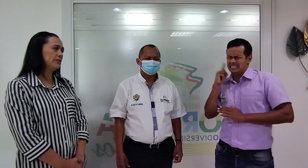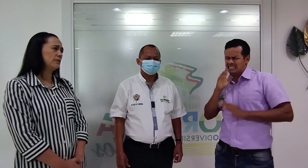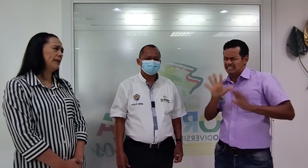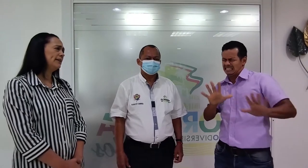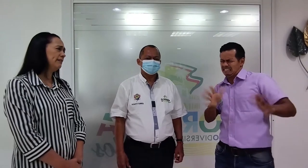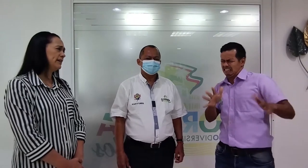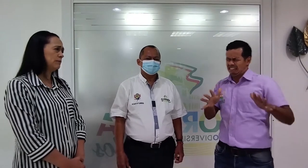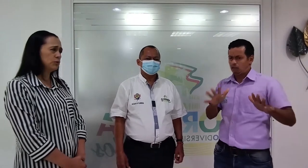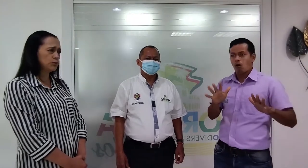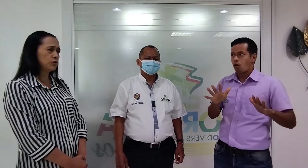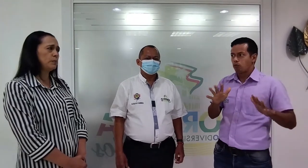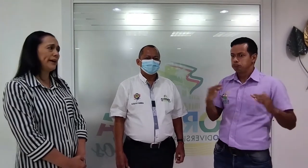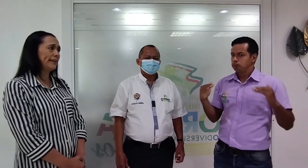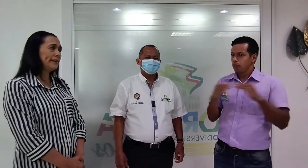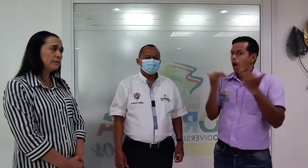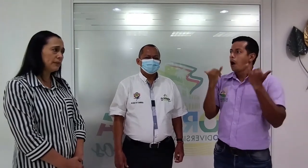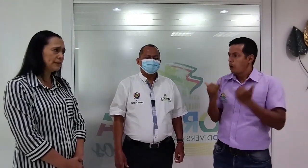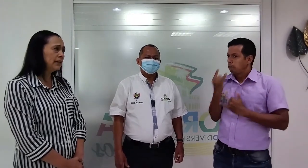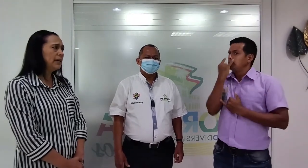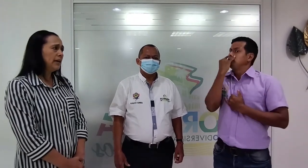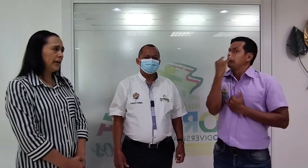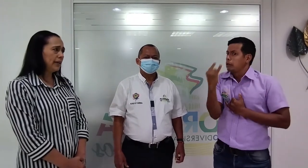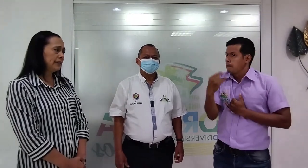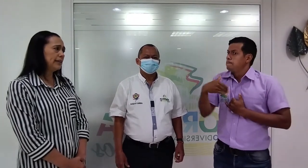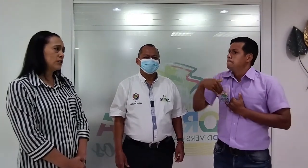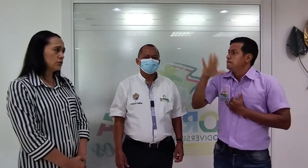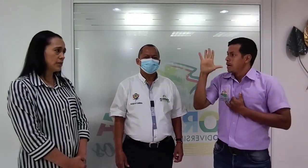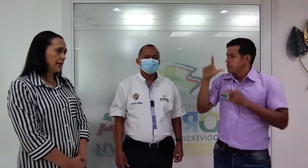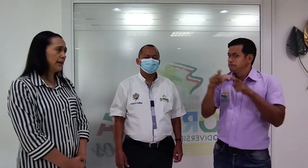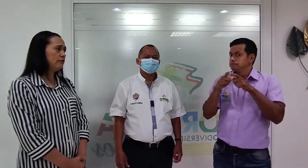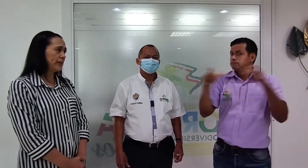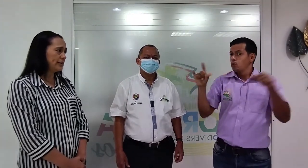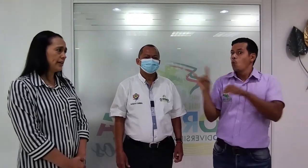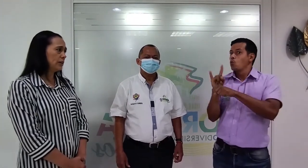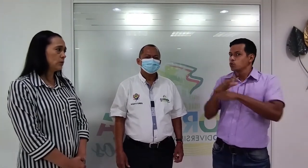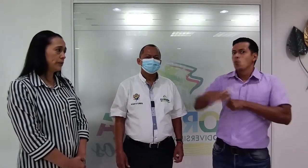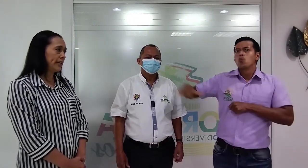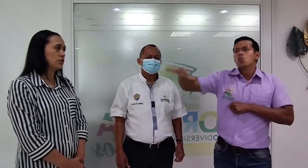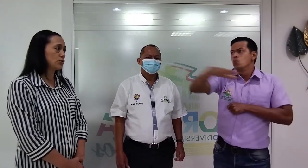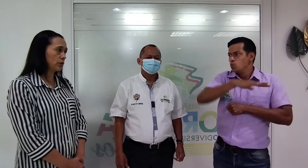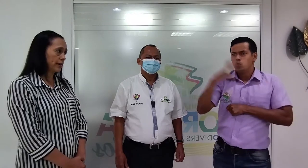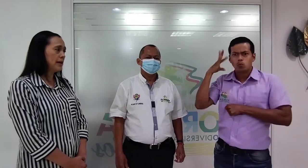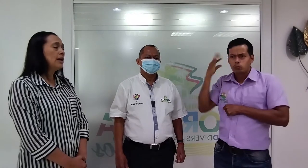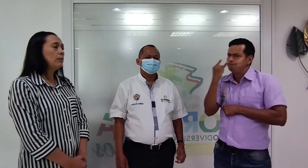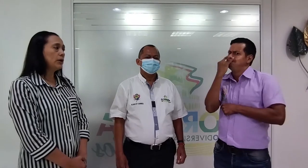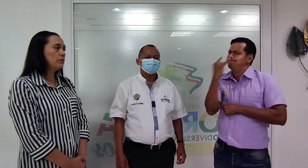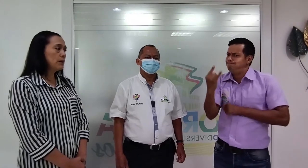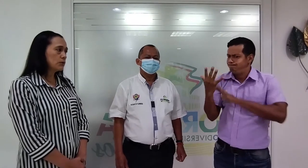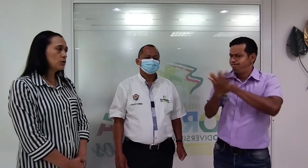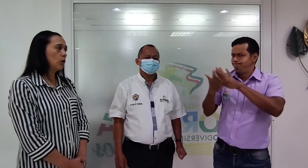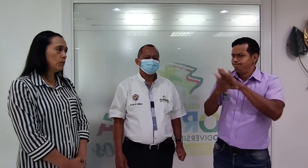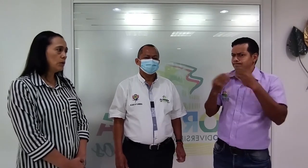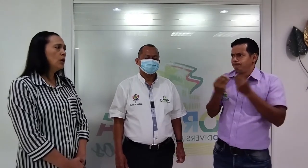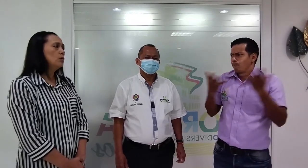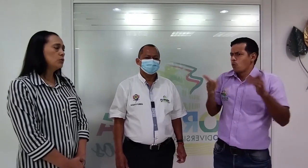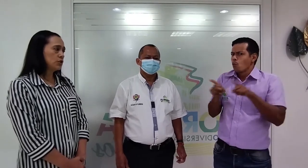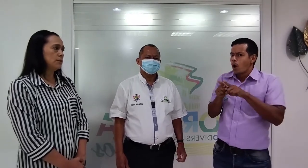Anteriormente veíamos muchos paradigmas de la sociedad frente a la comunidad sorda, pero hoy vemos cómo muchas